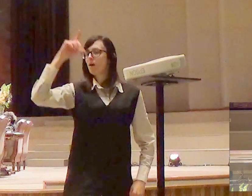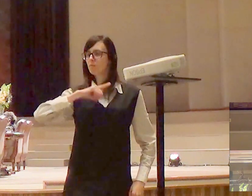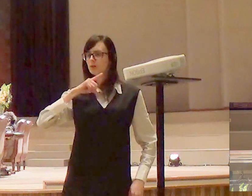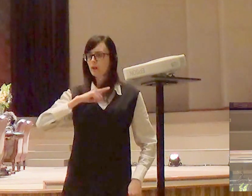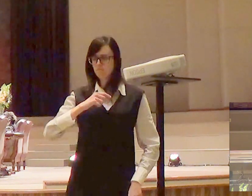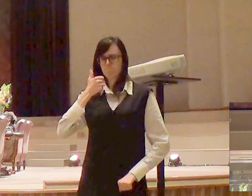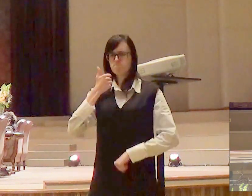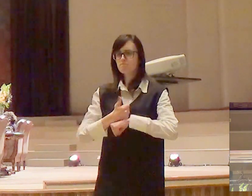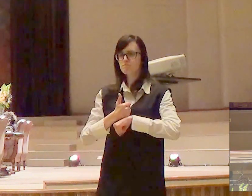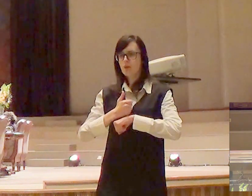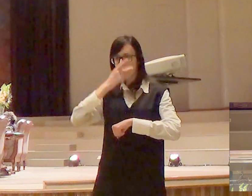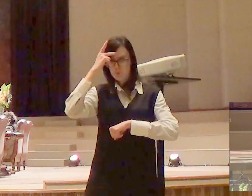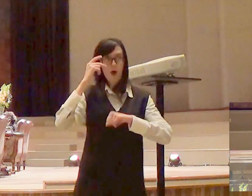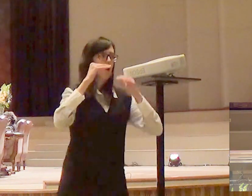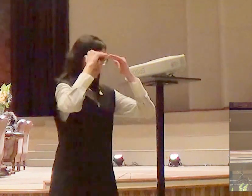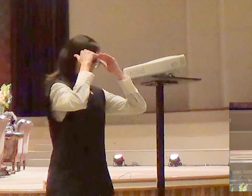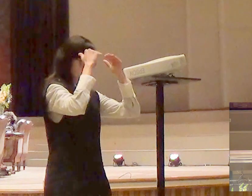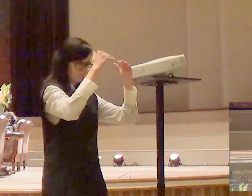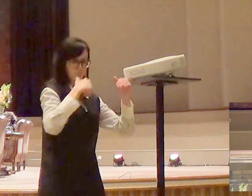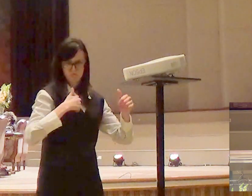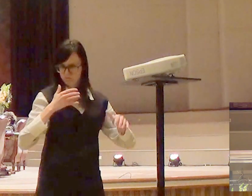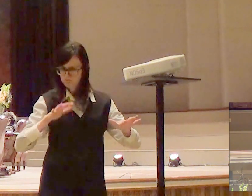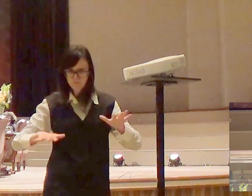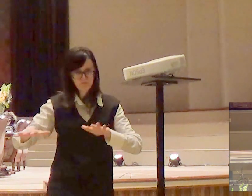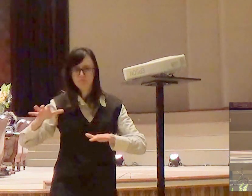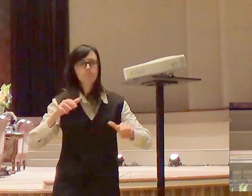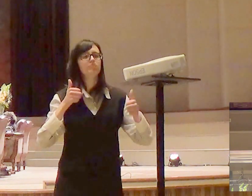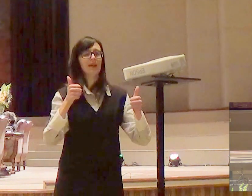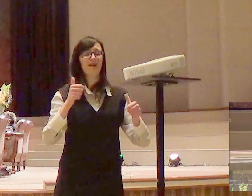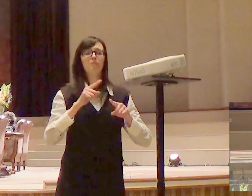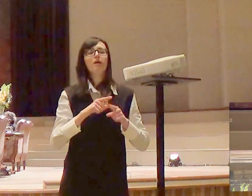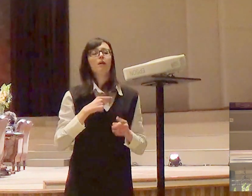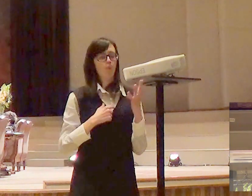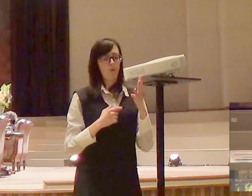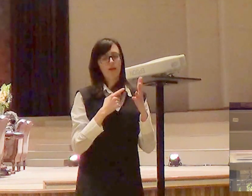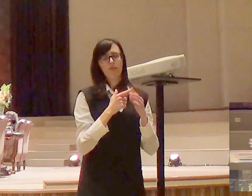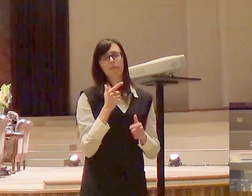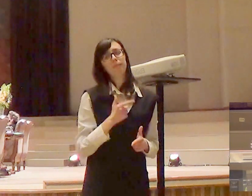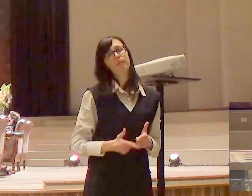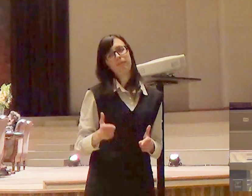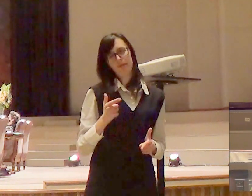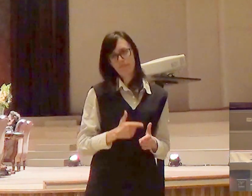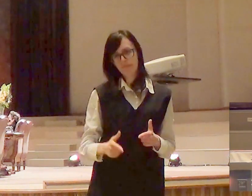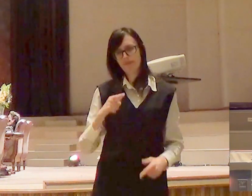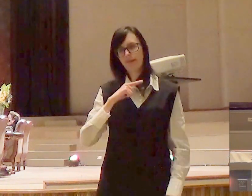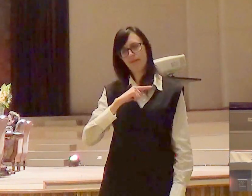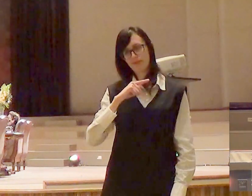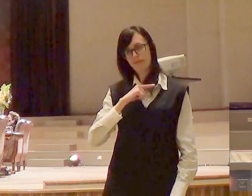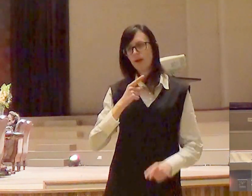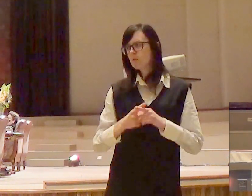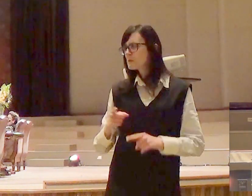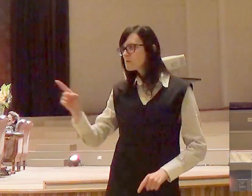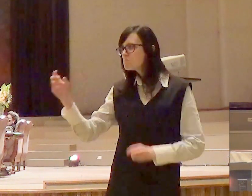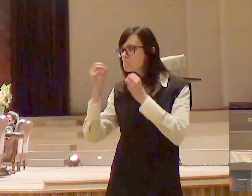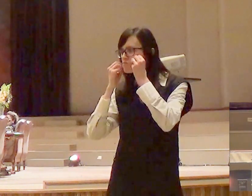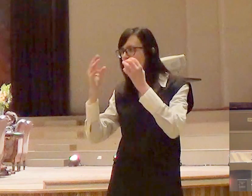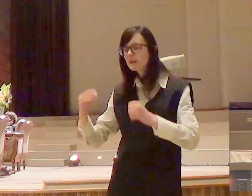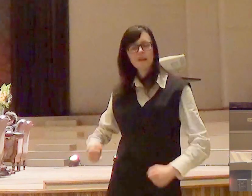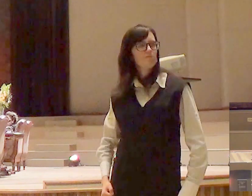política desse concílio, e eles tinham alguns problemas, com a maneira de Moisés dirigir o povo, e eu